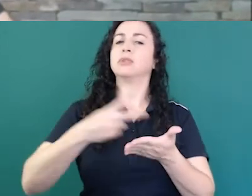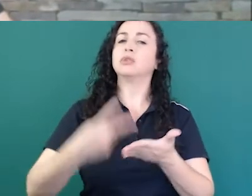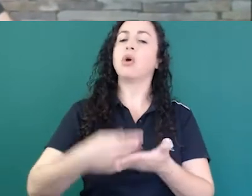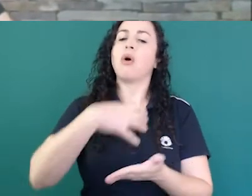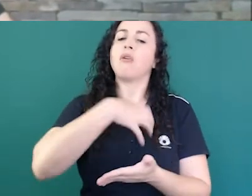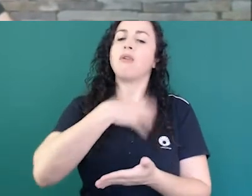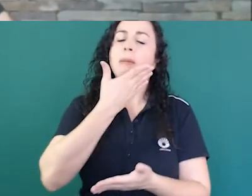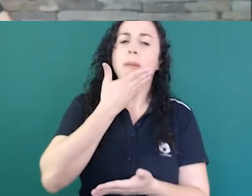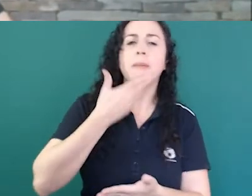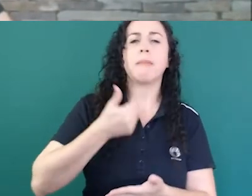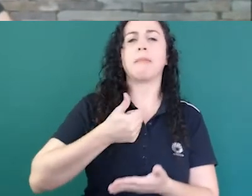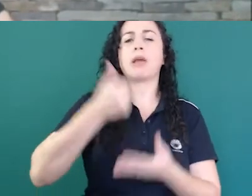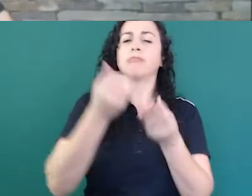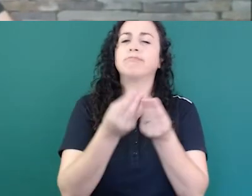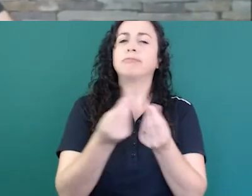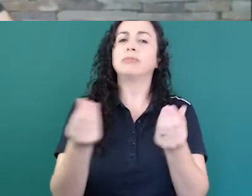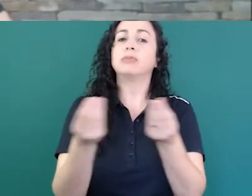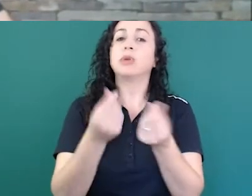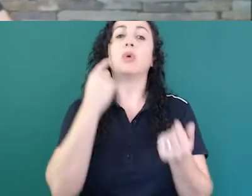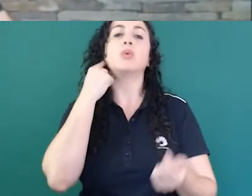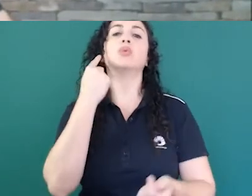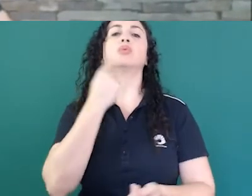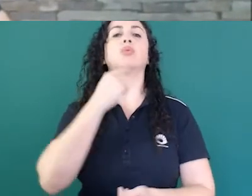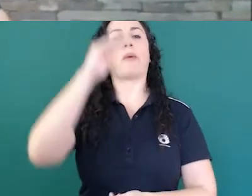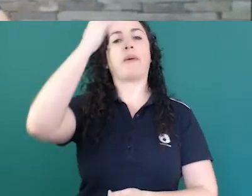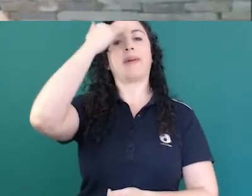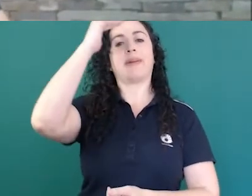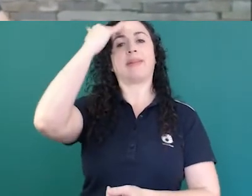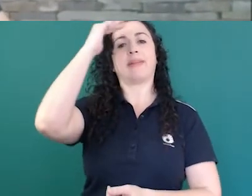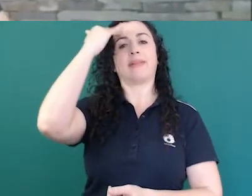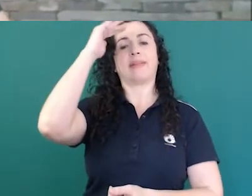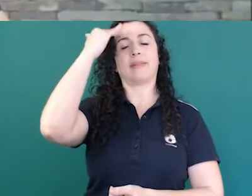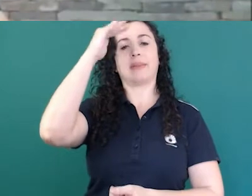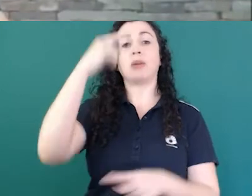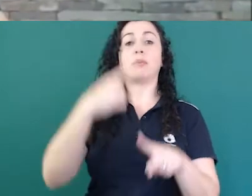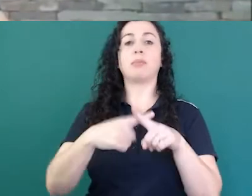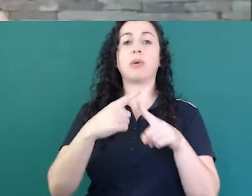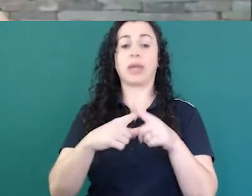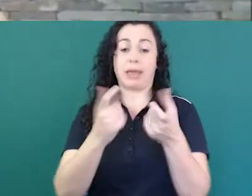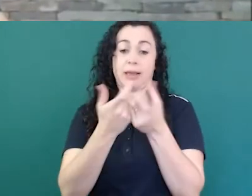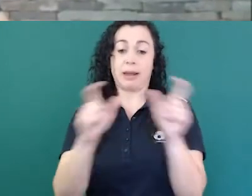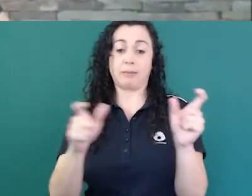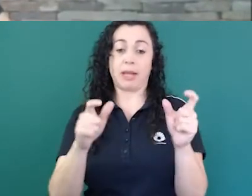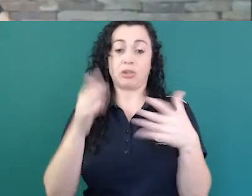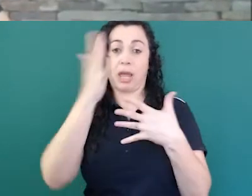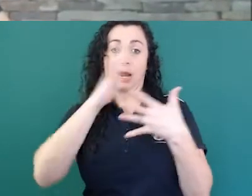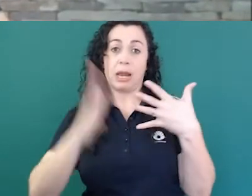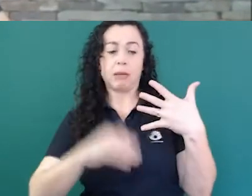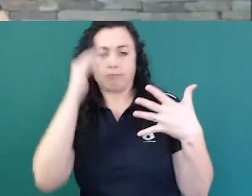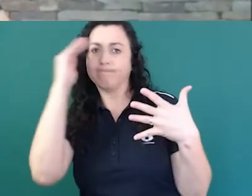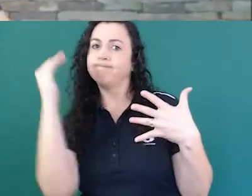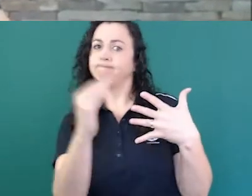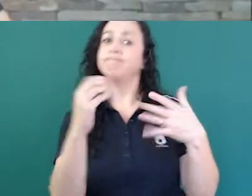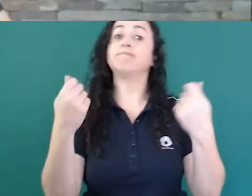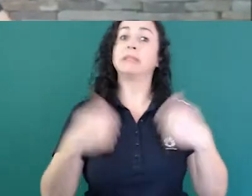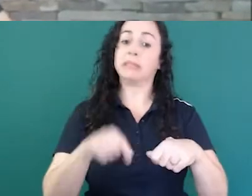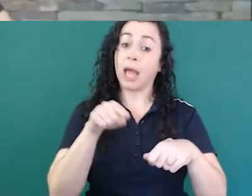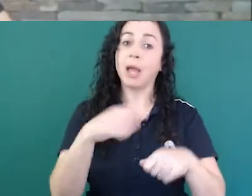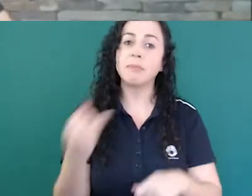forma que fosse compreensível que respeitasse a gramática da libras porque isso era importante